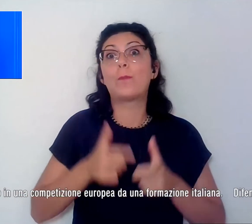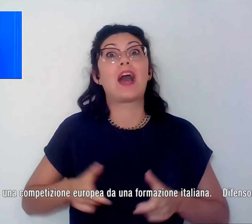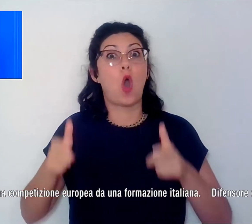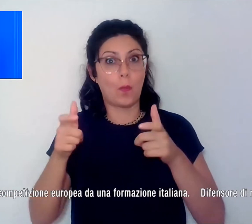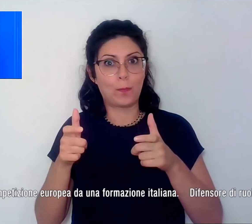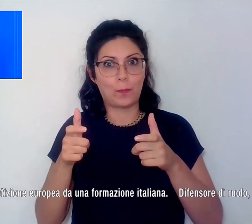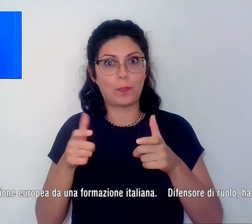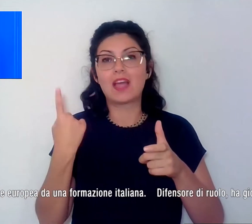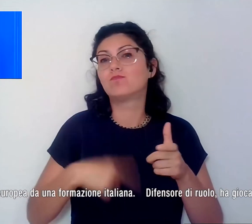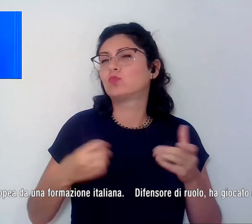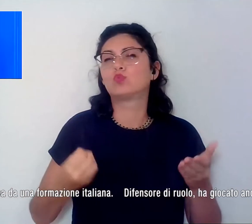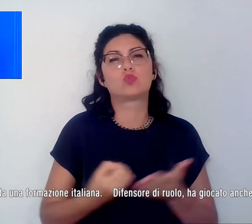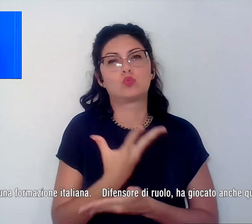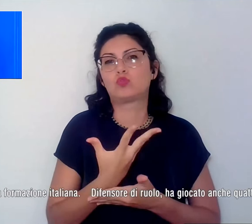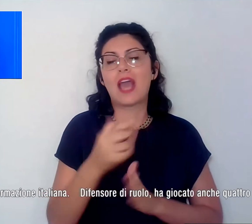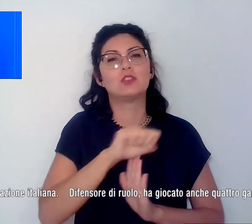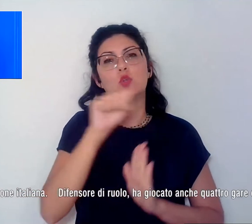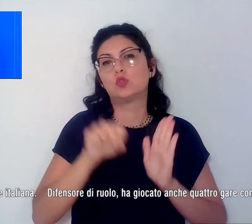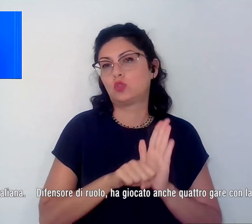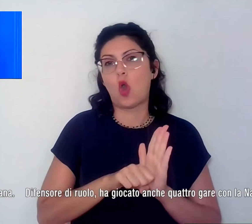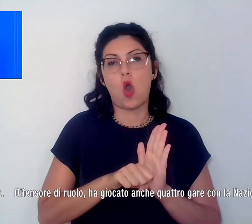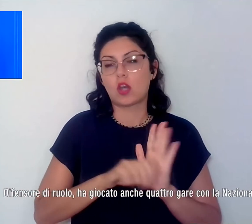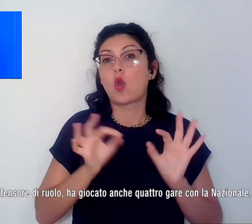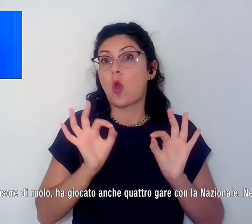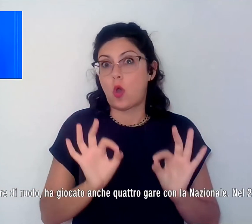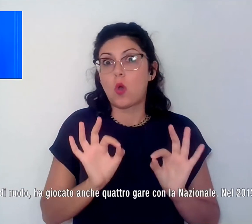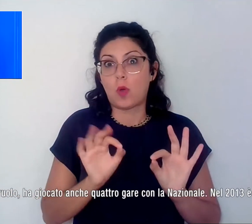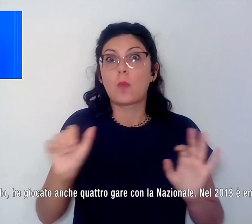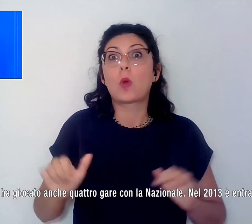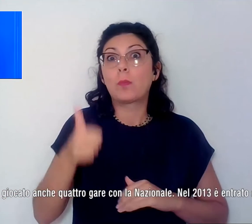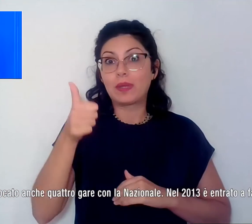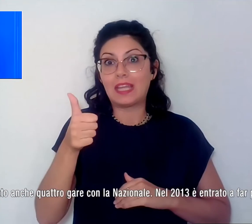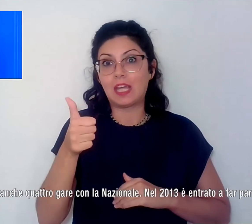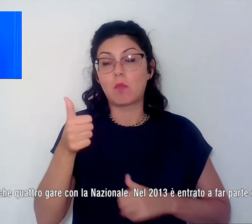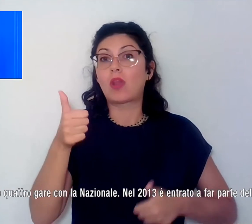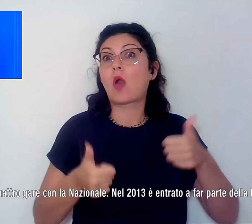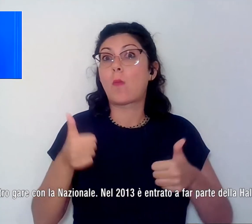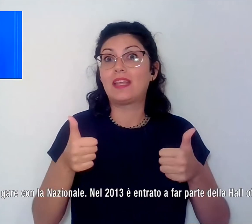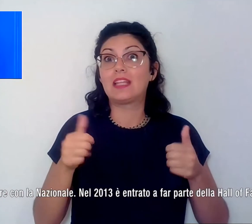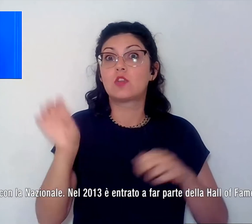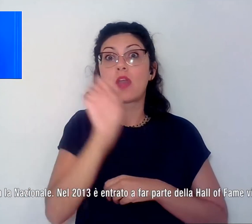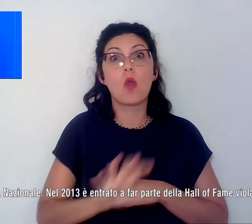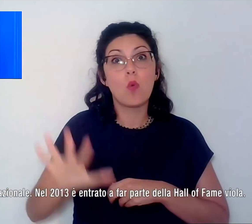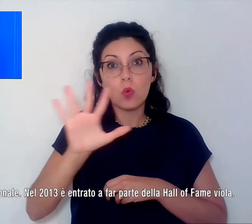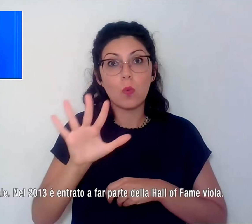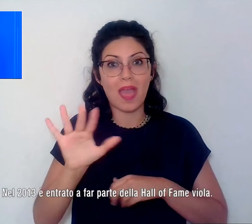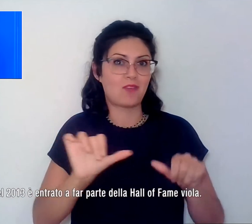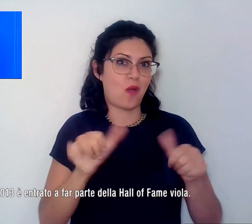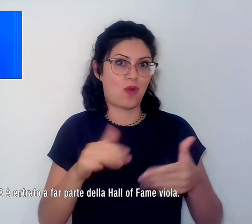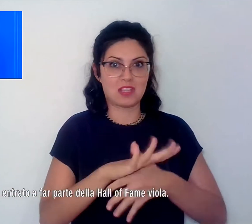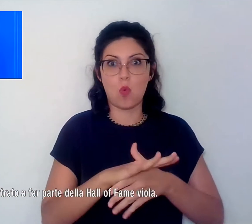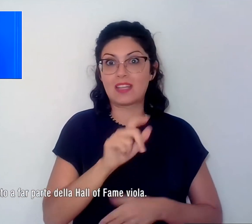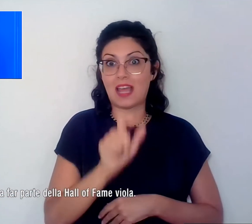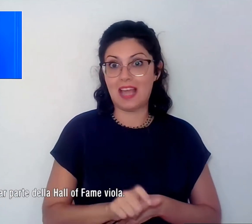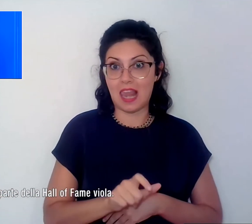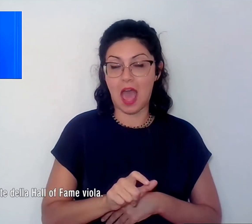storico visto che è stato il primo ottenuto in una competizione europea da una formazione italiana. Difensore